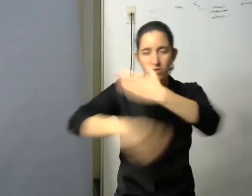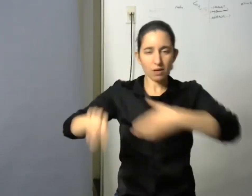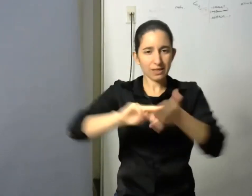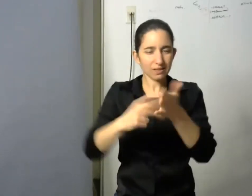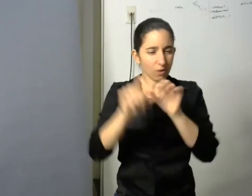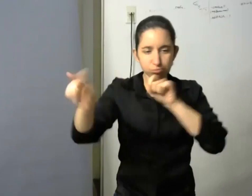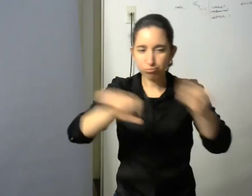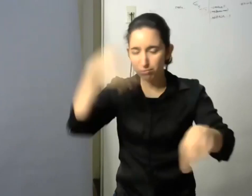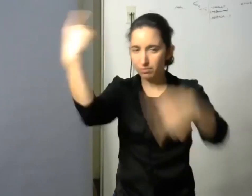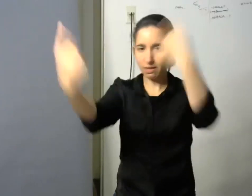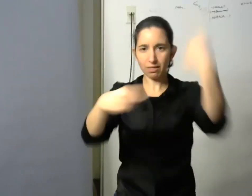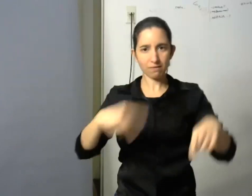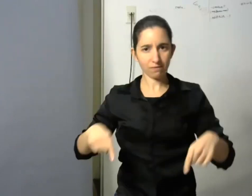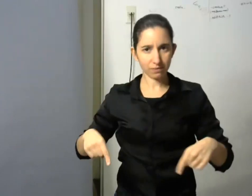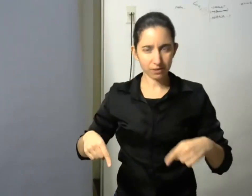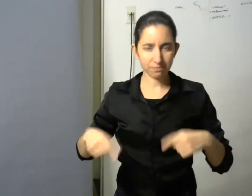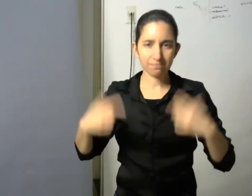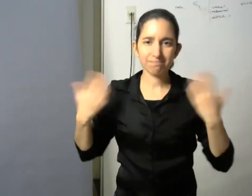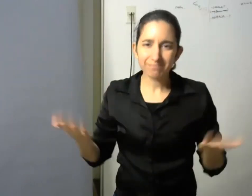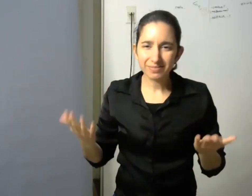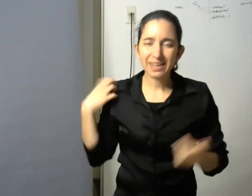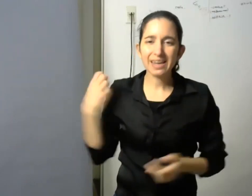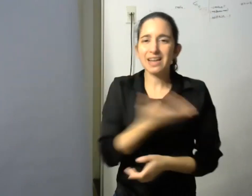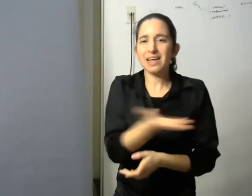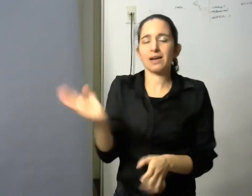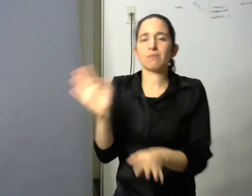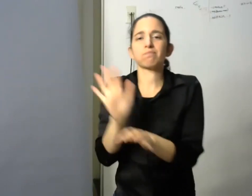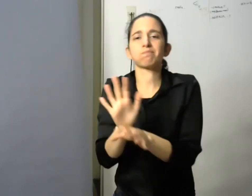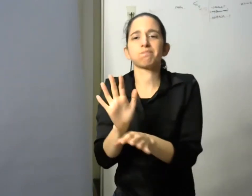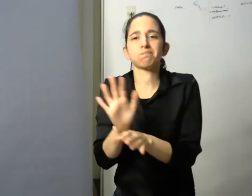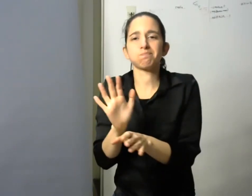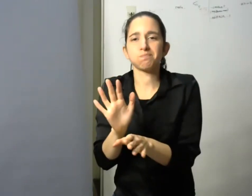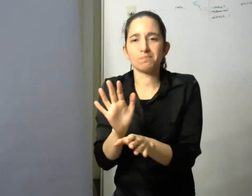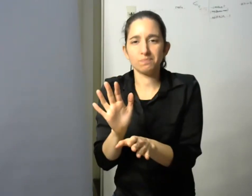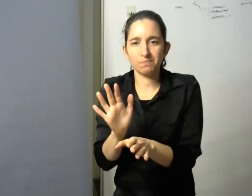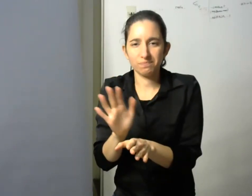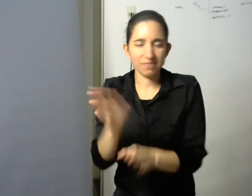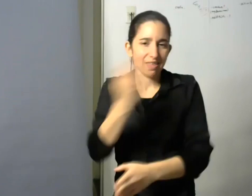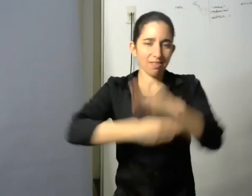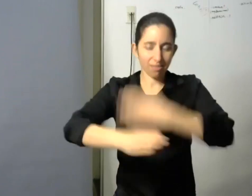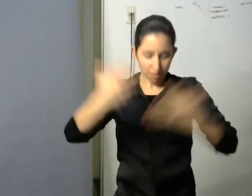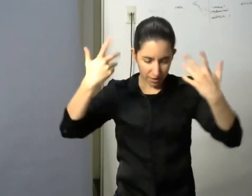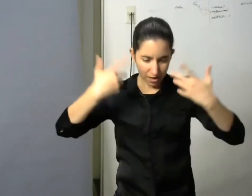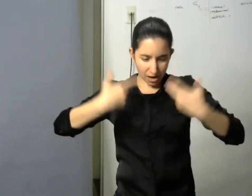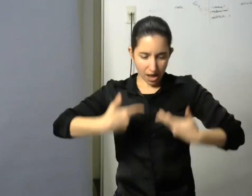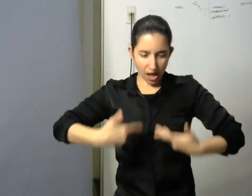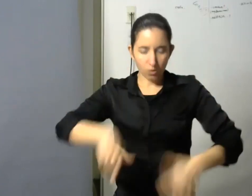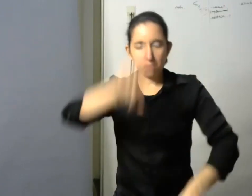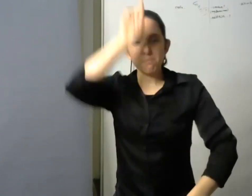en el sentido común se termina vinculando más que todo al fenómeno natural una discapacidad como algo natural cuando